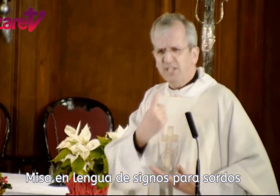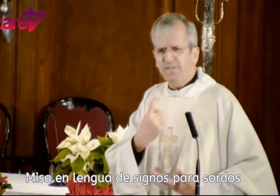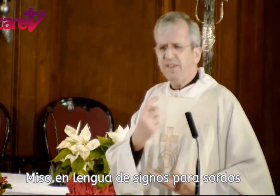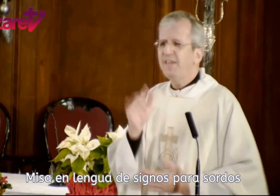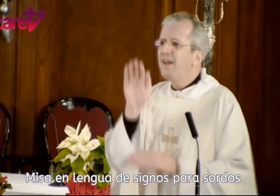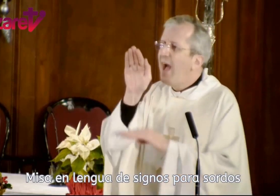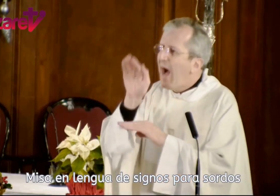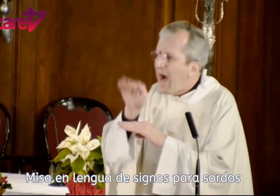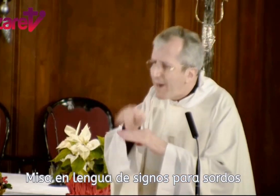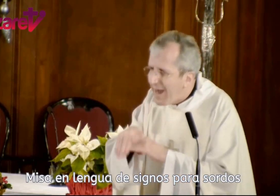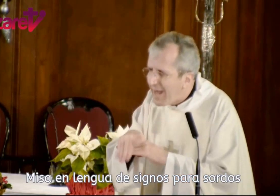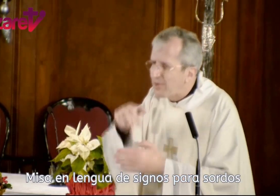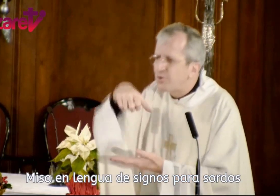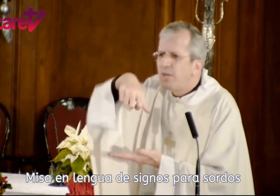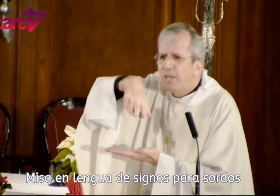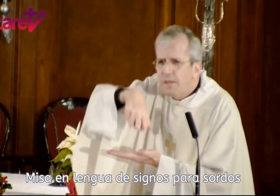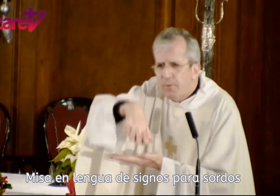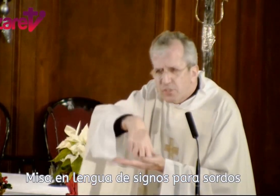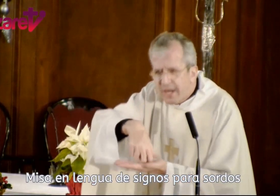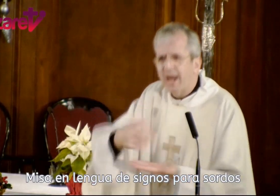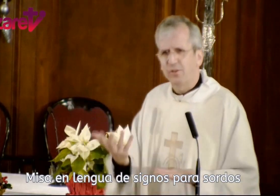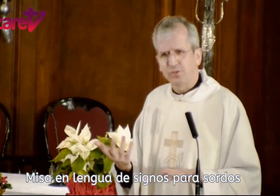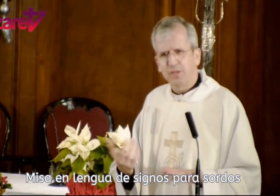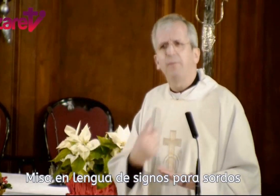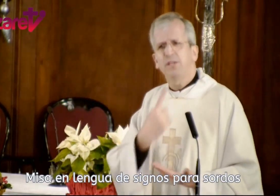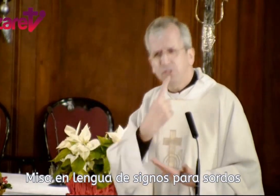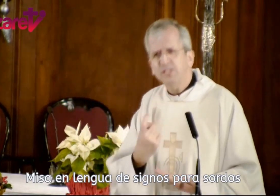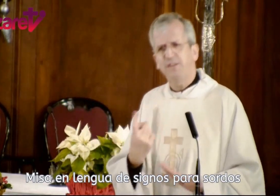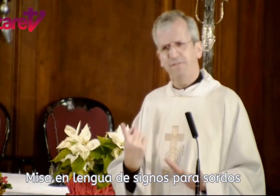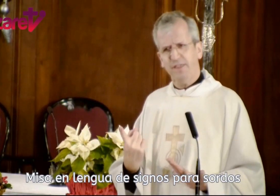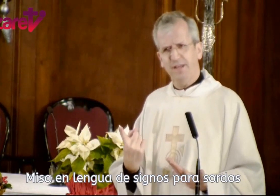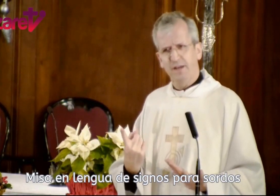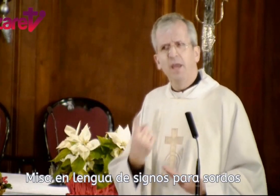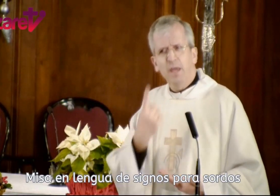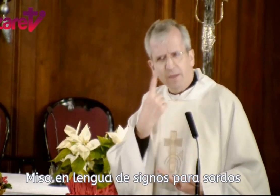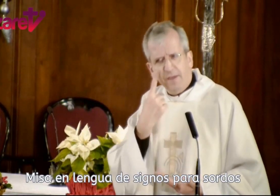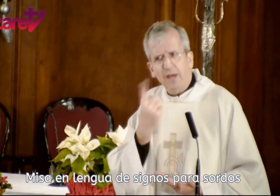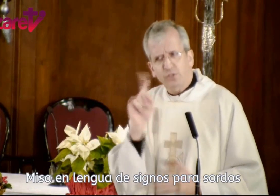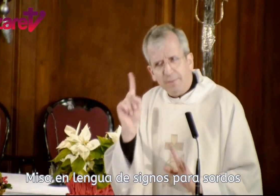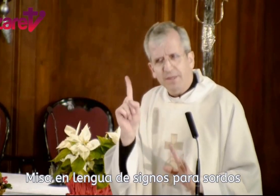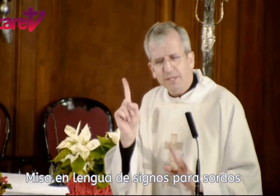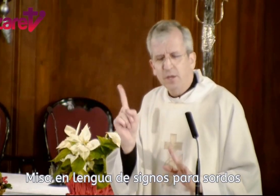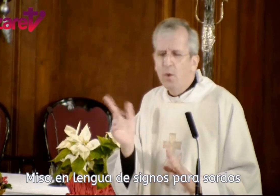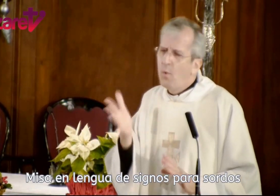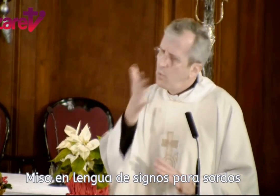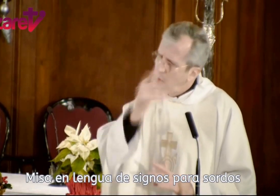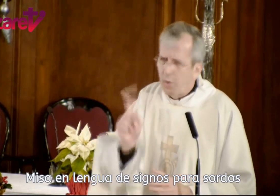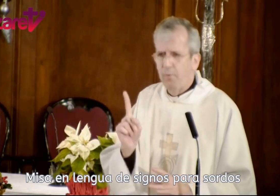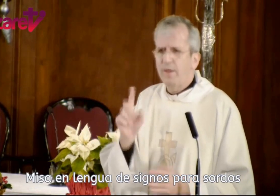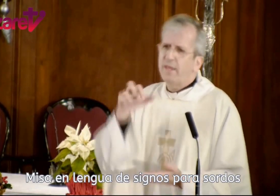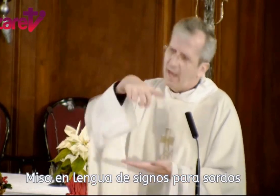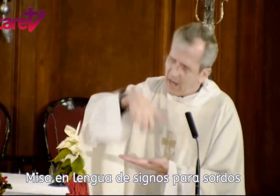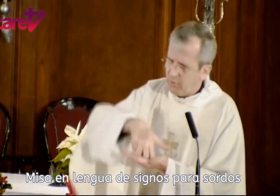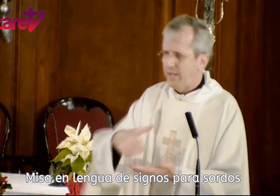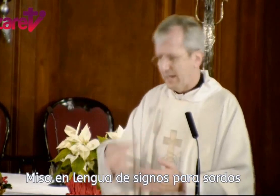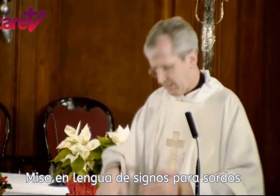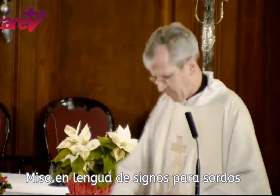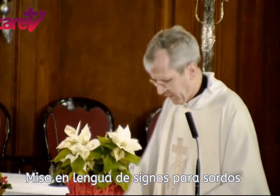es difícil abajarnos y postrarnos, a nos es difícil y fijaros que a veces uno no puede arrodillarse porque